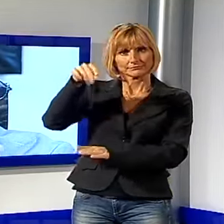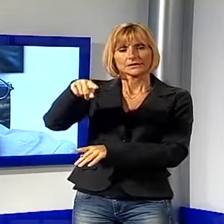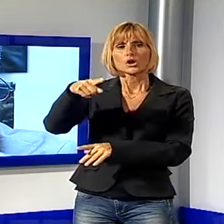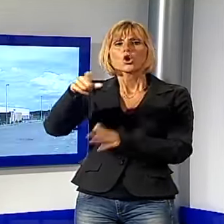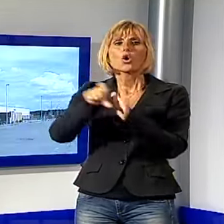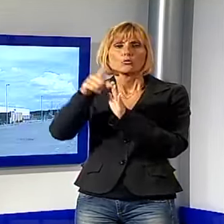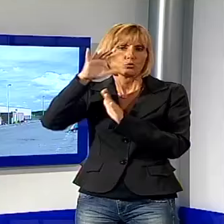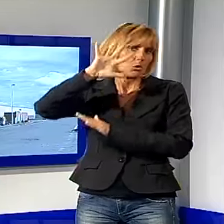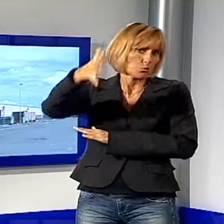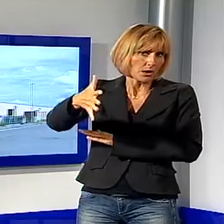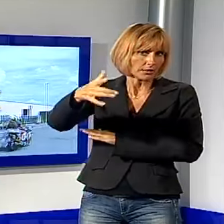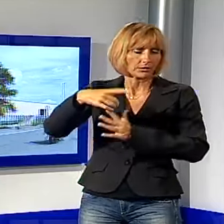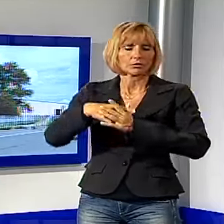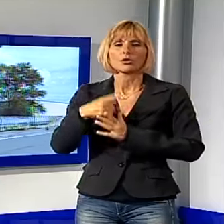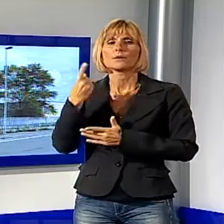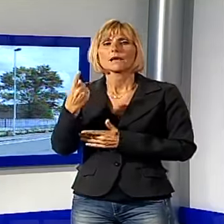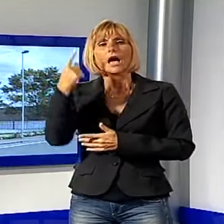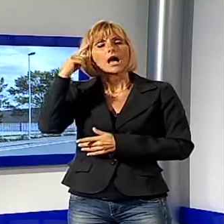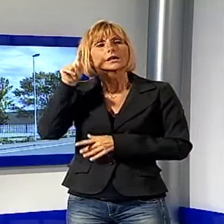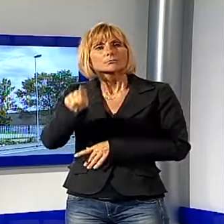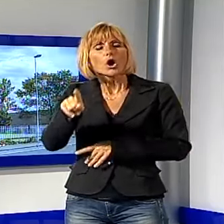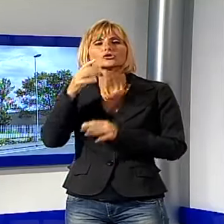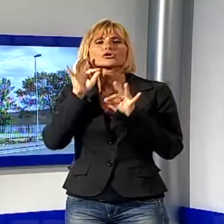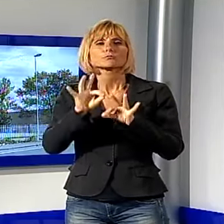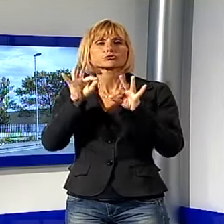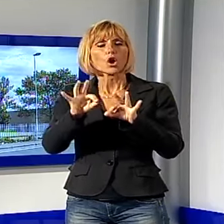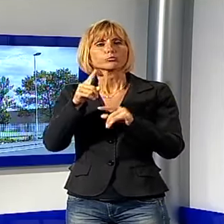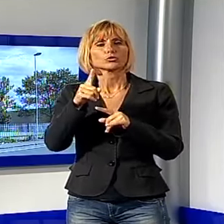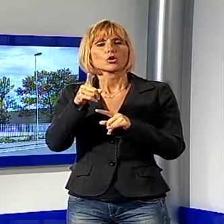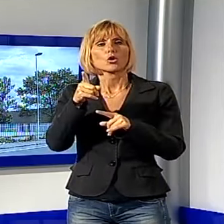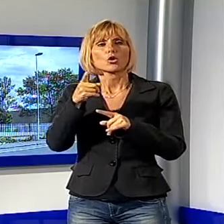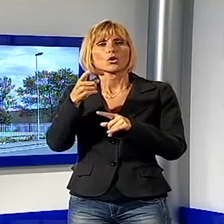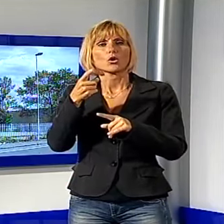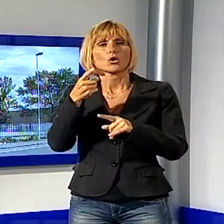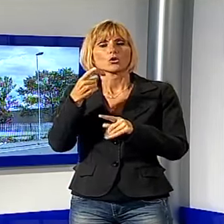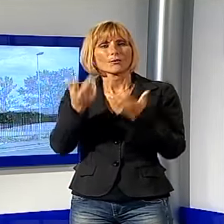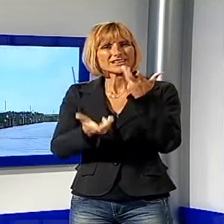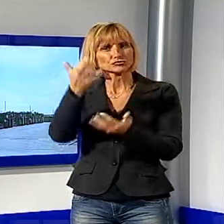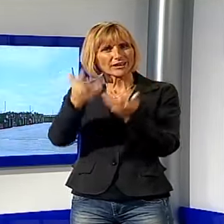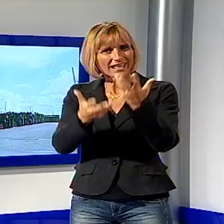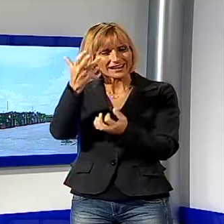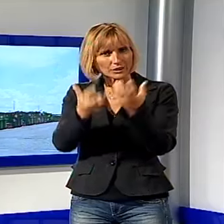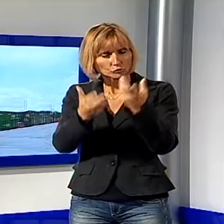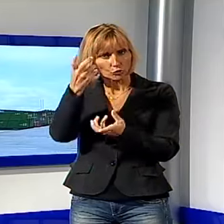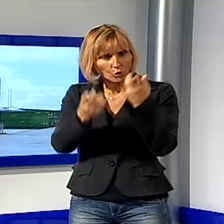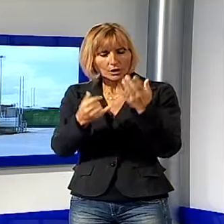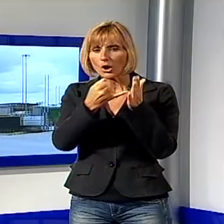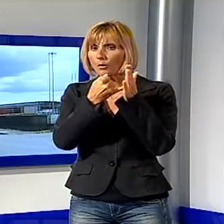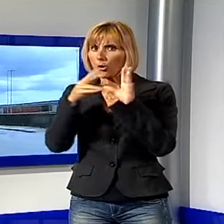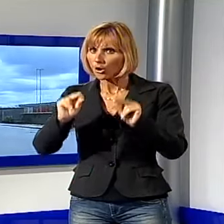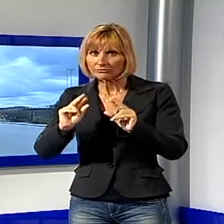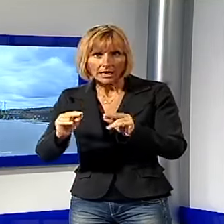nel nostro comune. Ma a fronte dell'ipotesi di realizzazione di quello che è, a tutti gli effetti, un inceneritore, sebbene di ultima